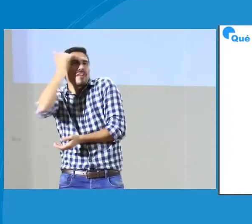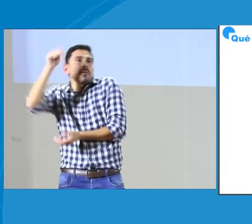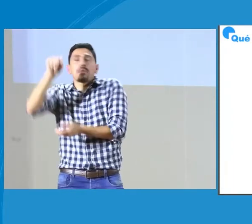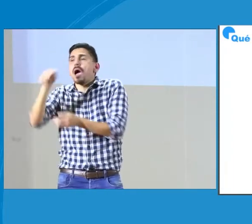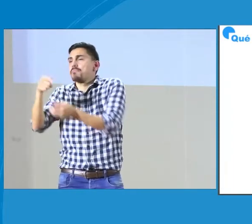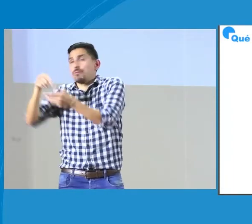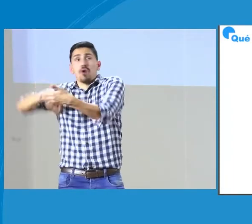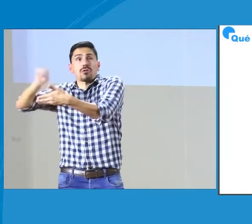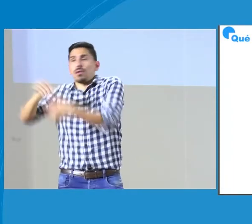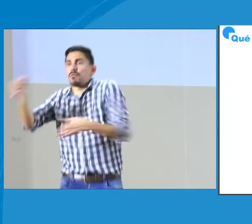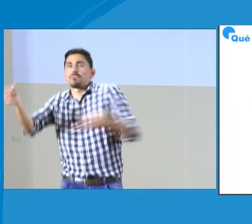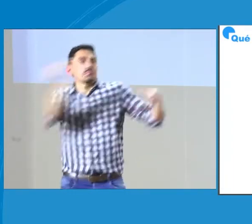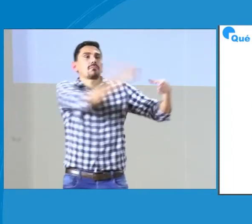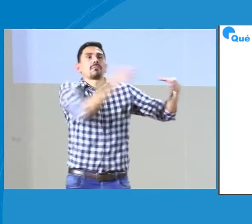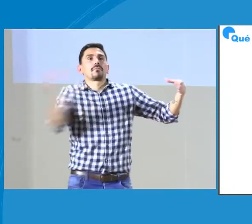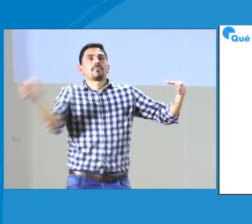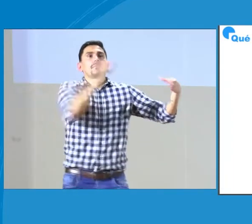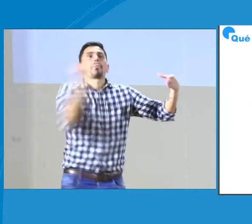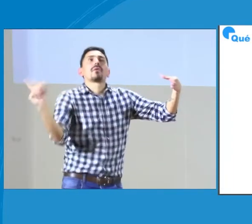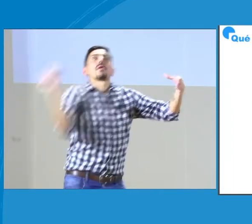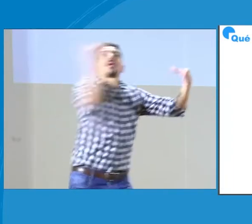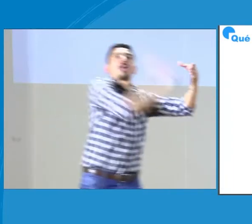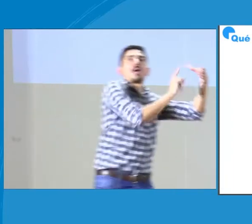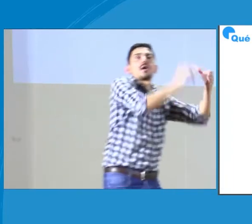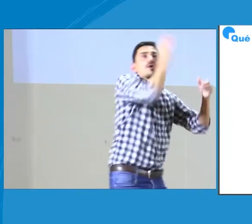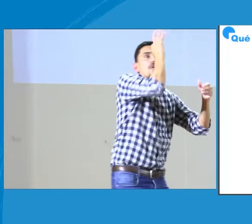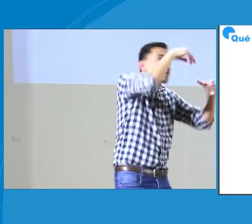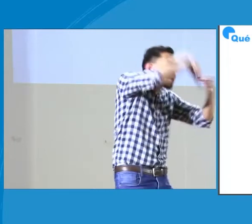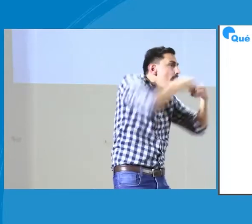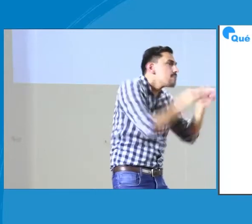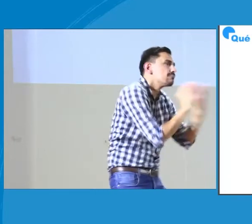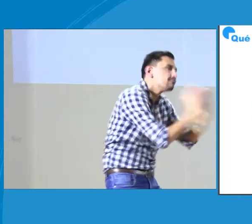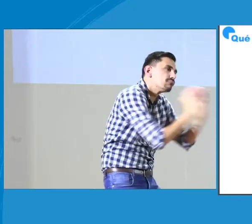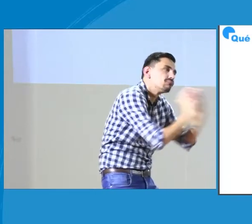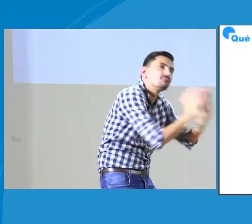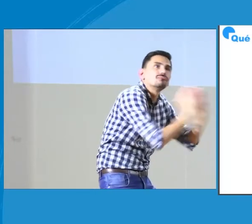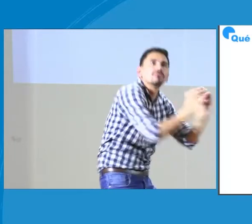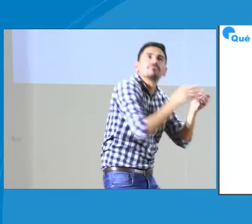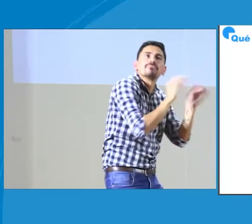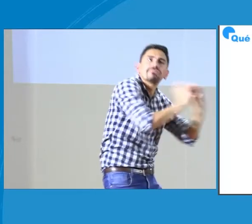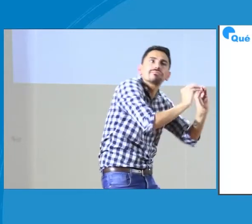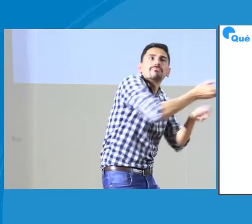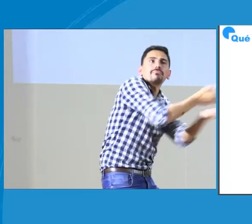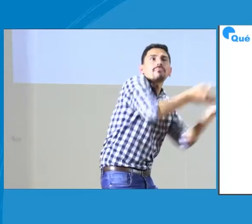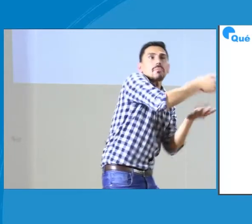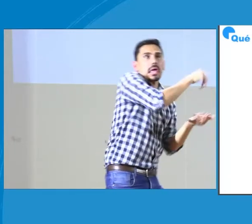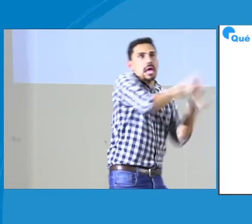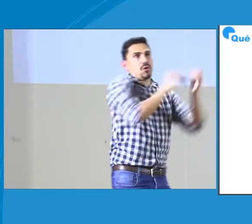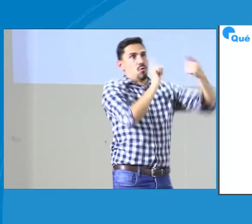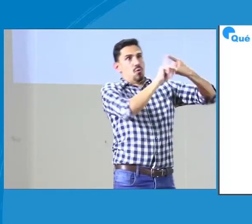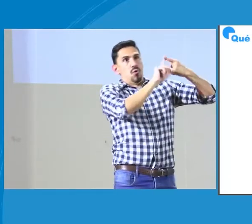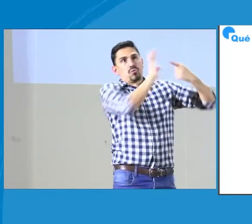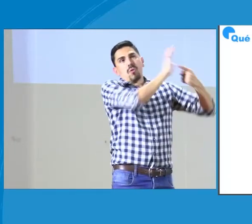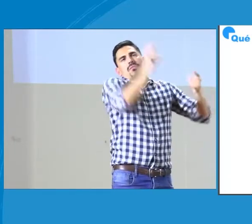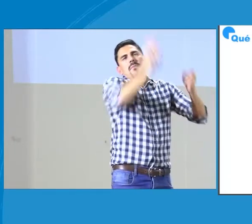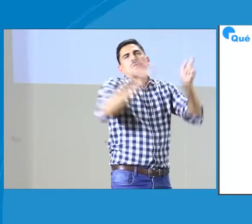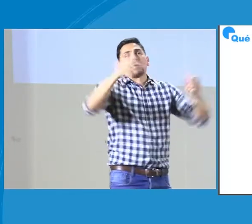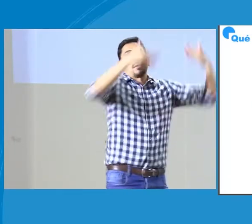Entonces, se contrata unos docentes que van allí a su domicilio y van a